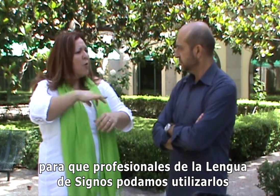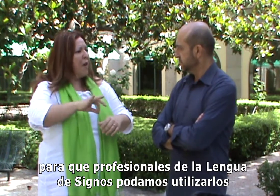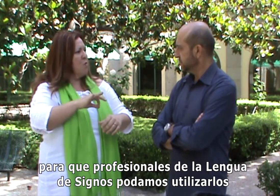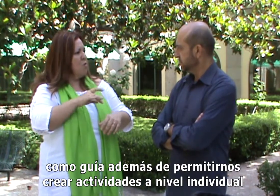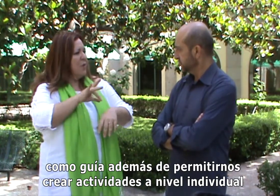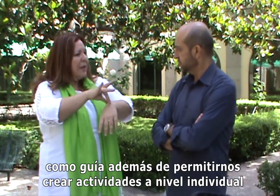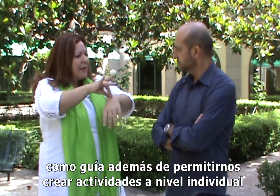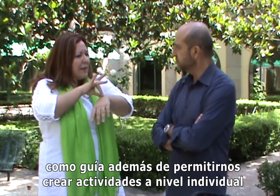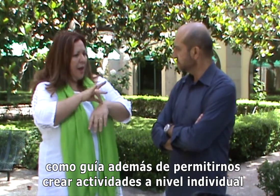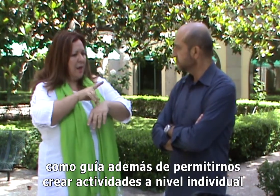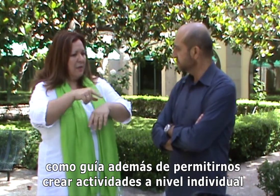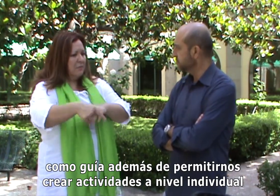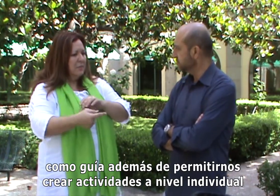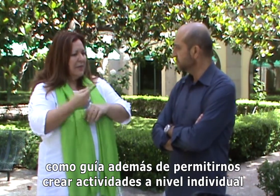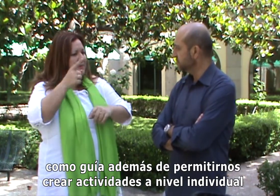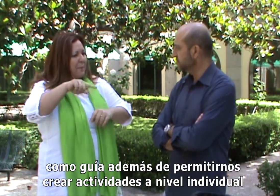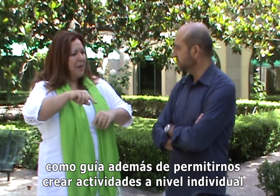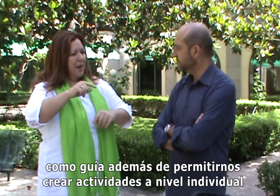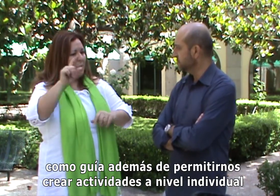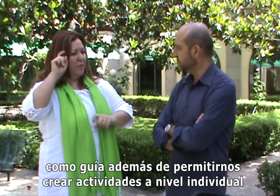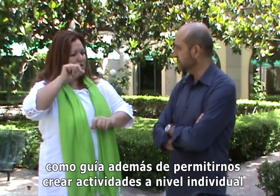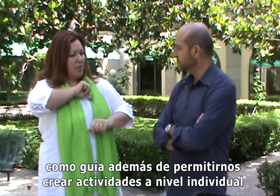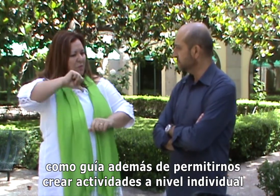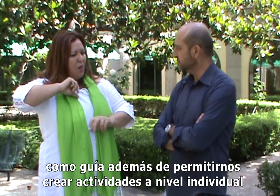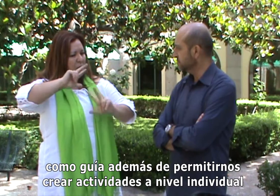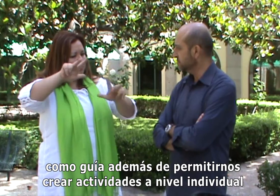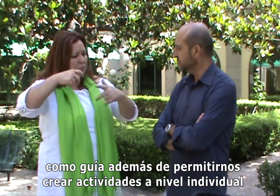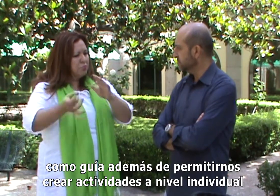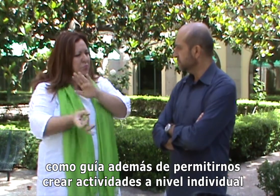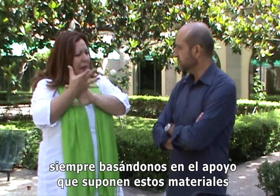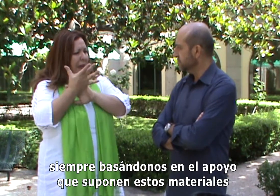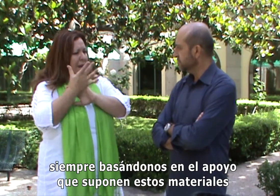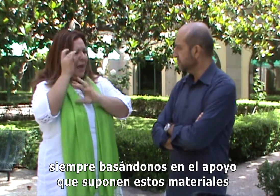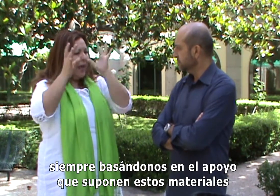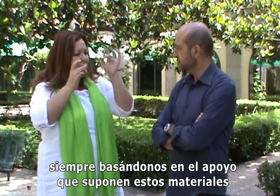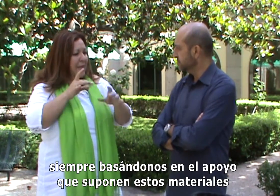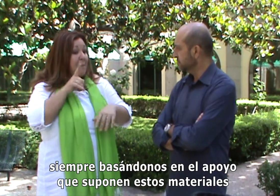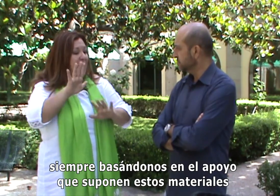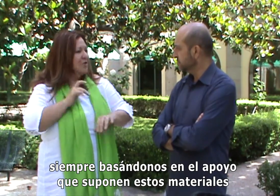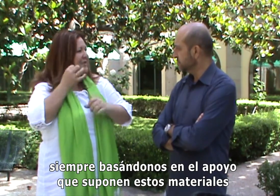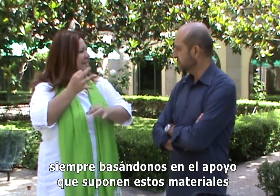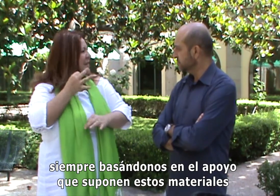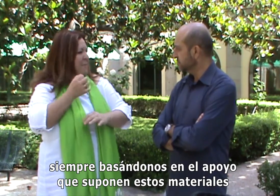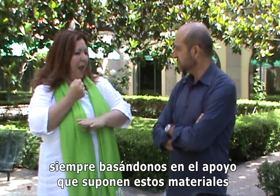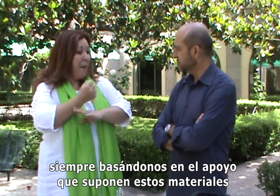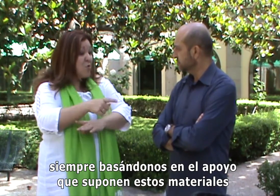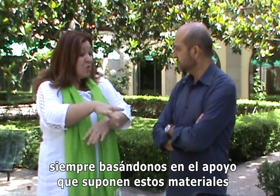signos podamos utilizarlos como guía, además de permitirnos crear actividades a nivel individual siempre, basándonos en el apoyo que suponen estos